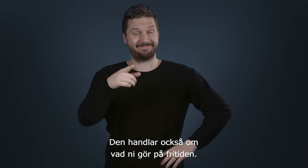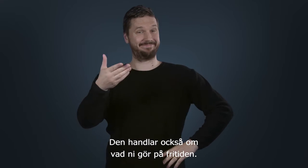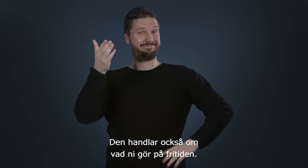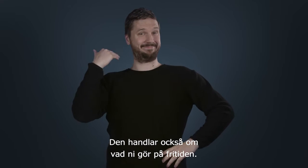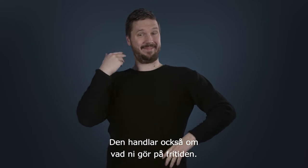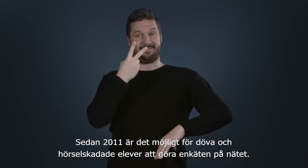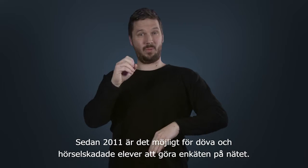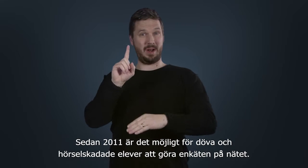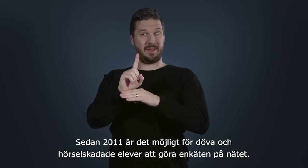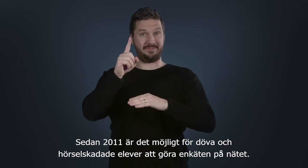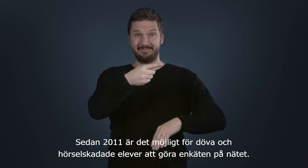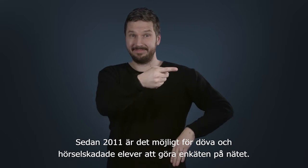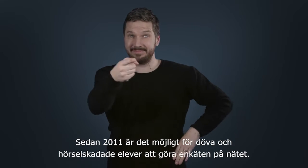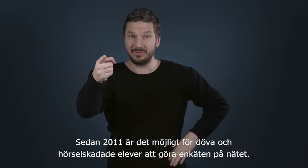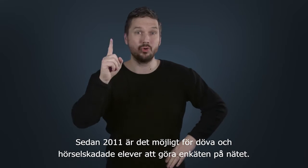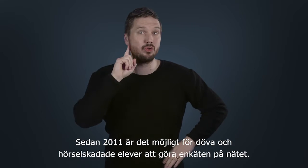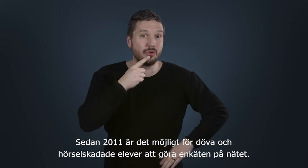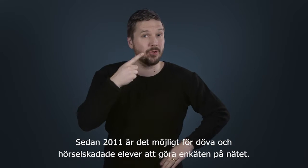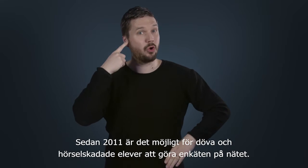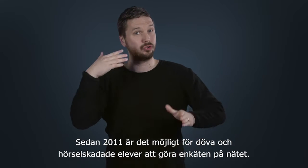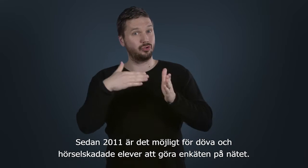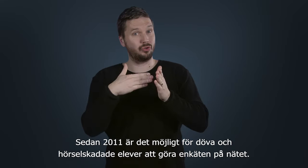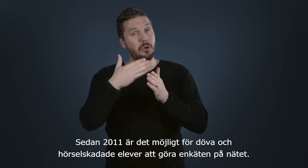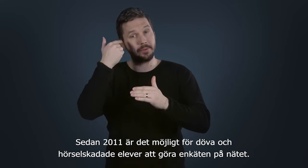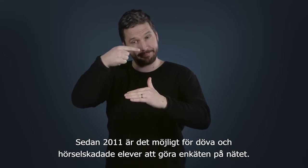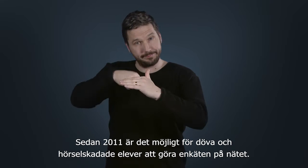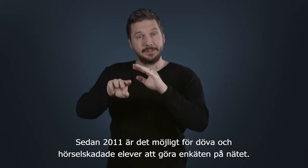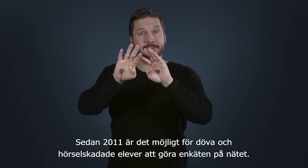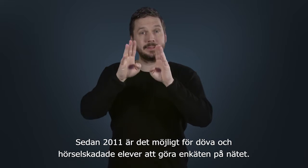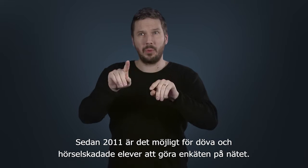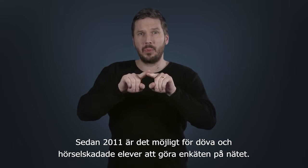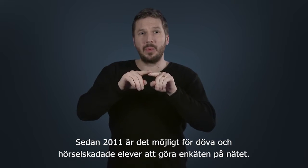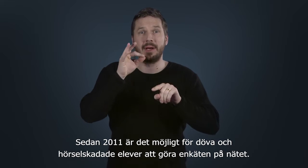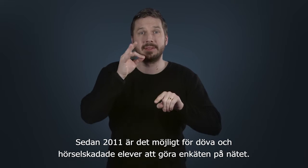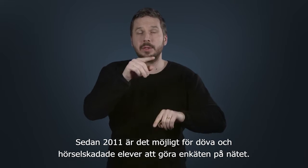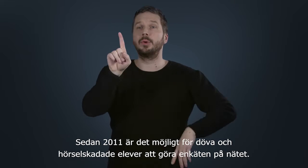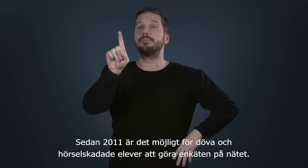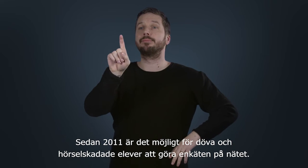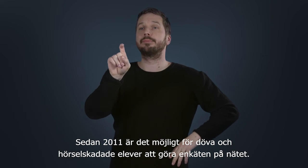Sedan 2011 är det möjligt för döva och hörselskadade elever att göra enkäten på nätet.